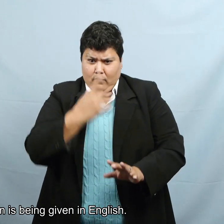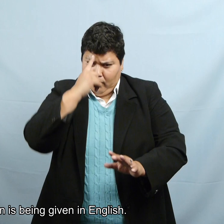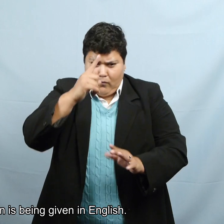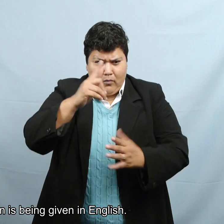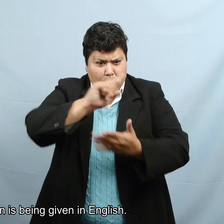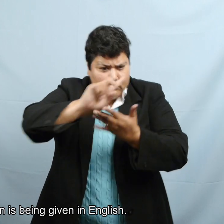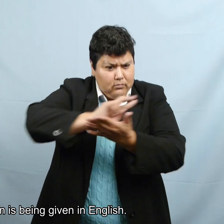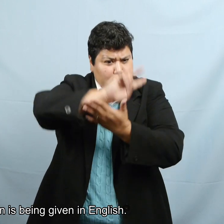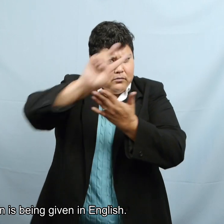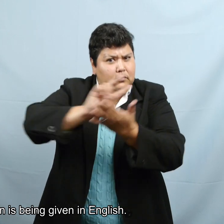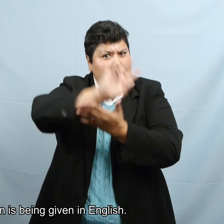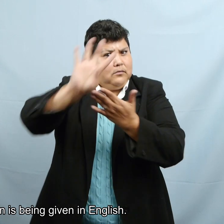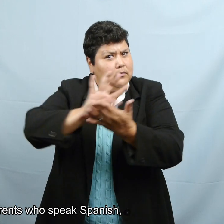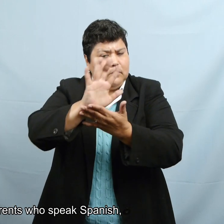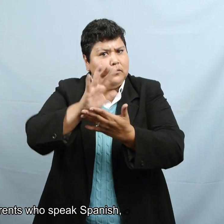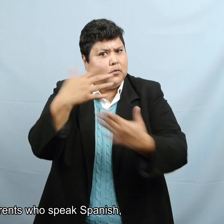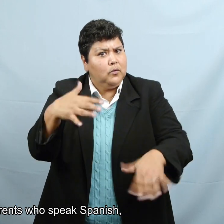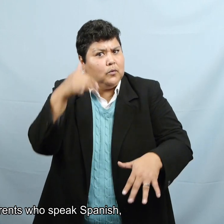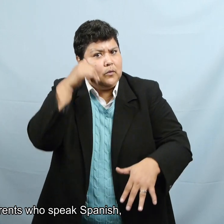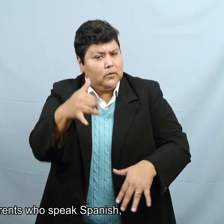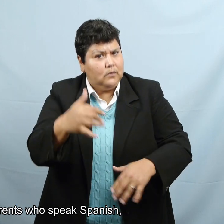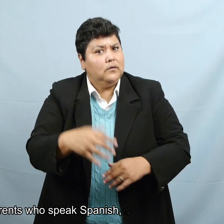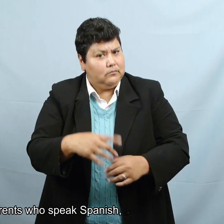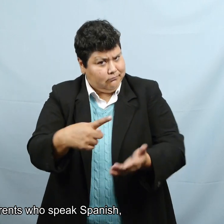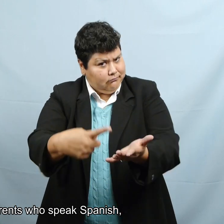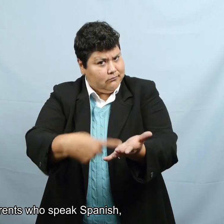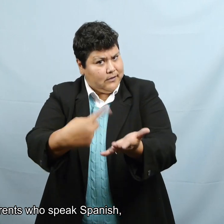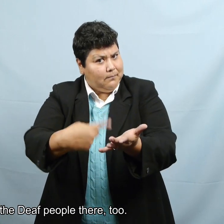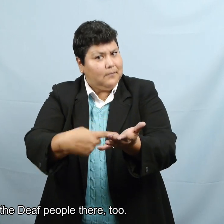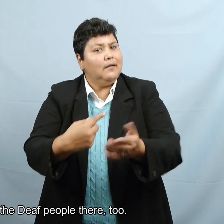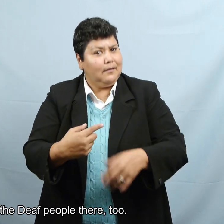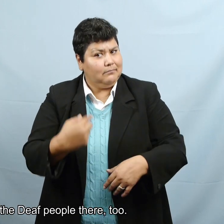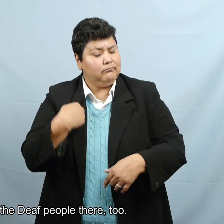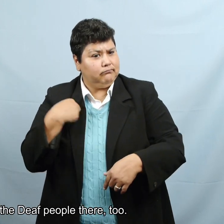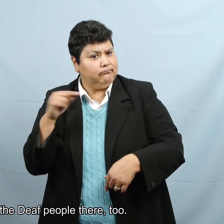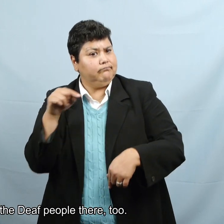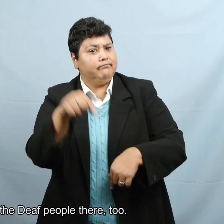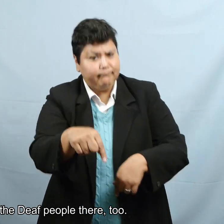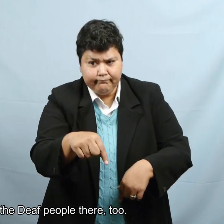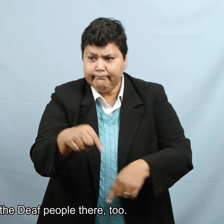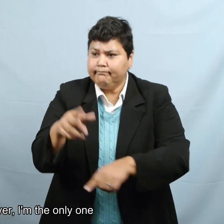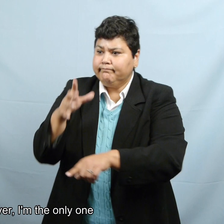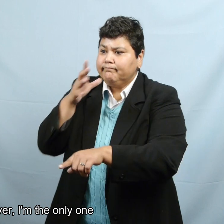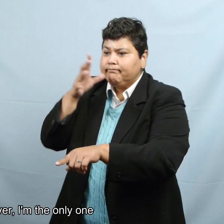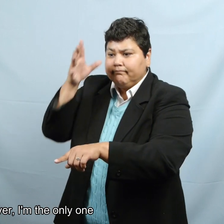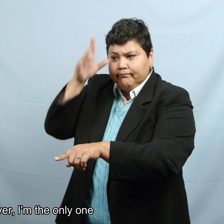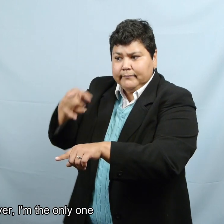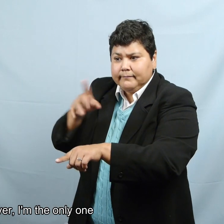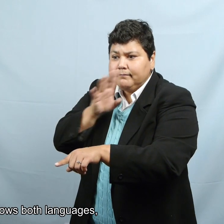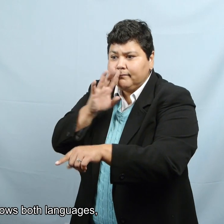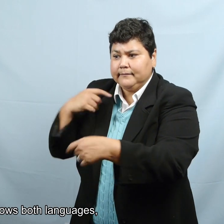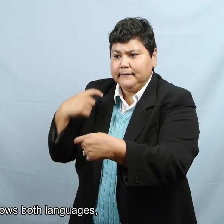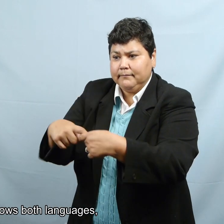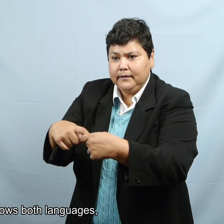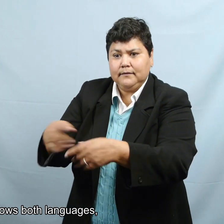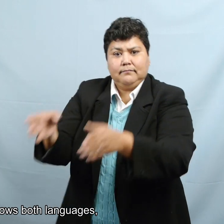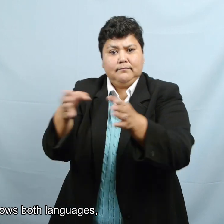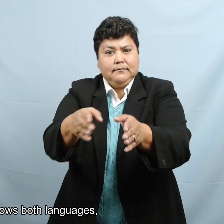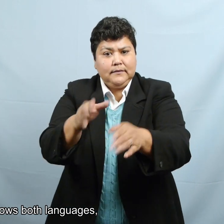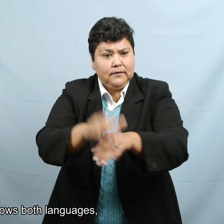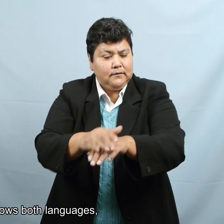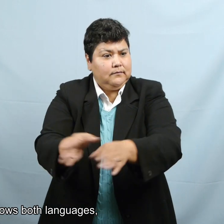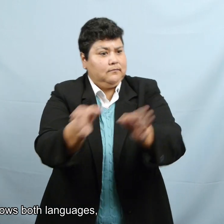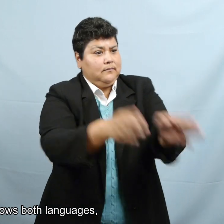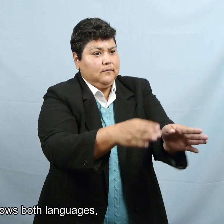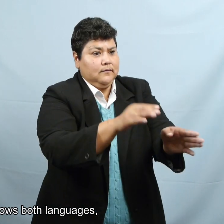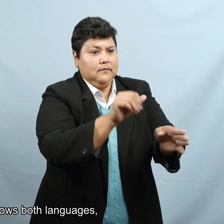una presentación en inglés, tenemos padres que hablan español y tenemos los sordos allí también. Y entonces solamente soy yo, que conoce